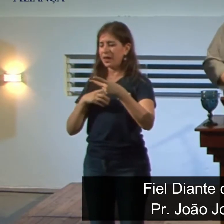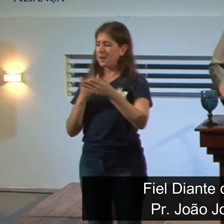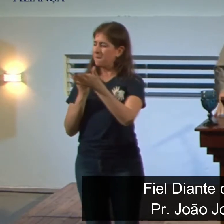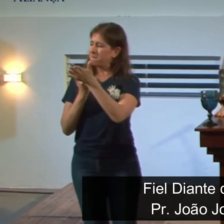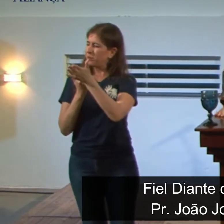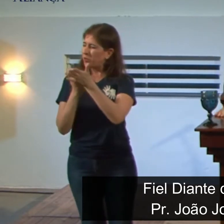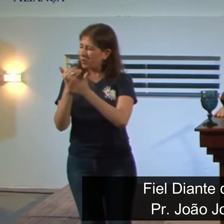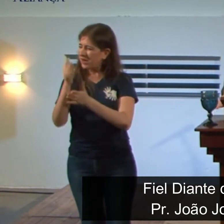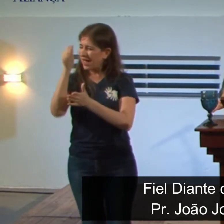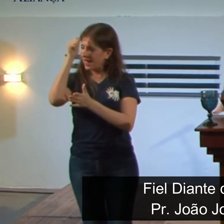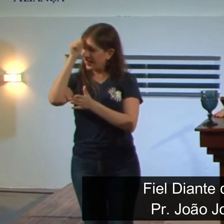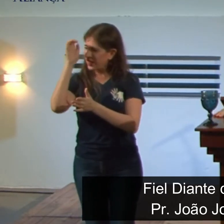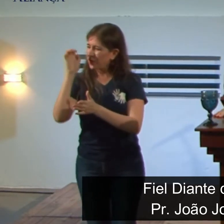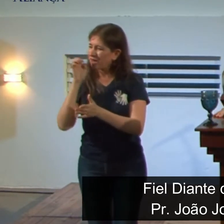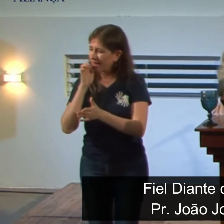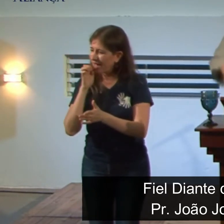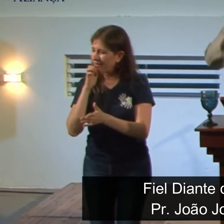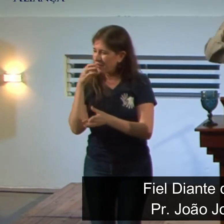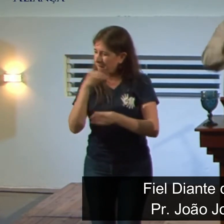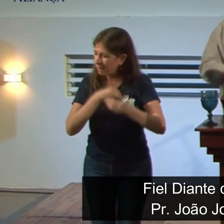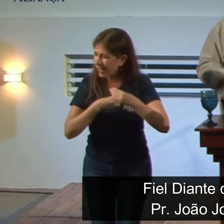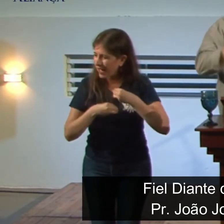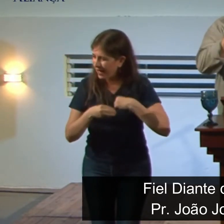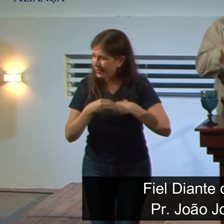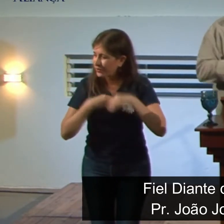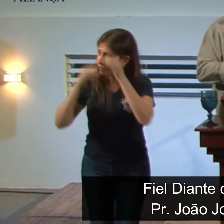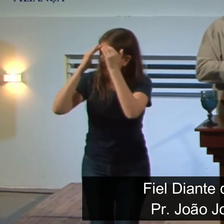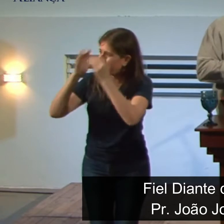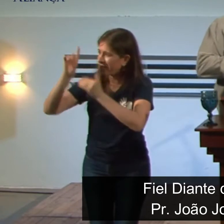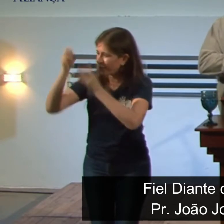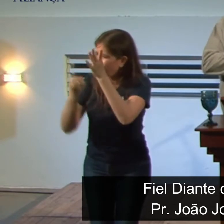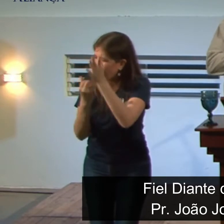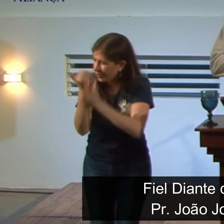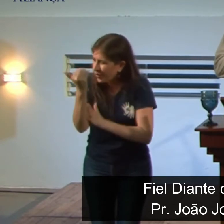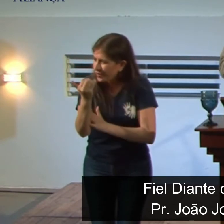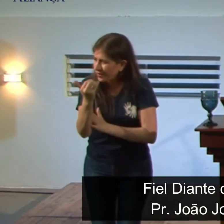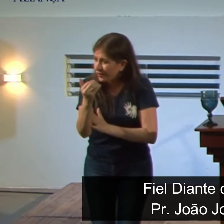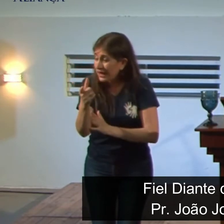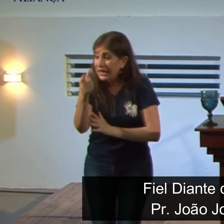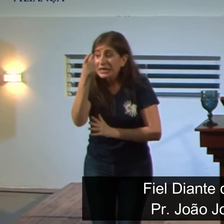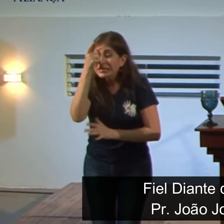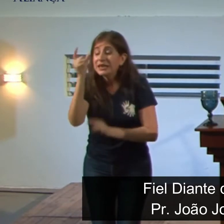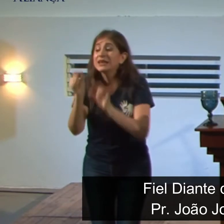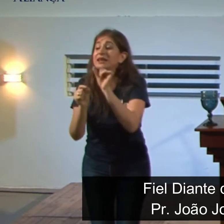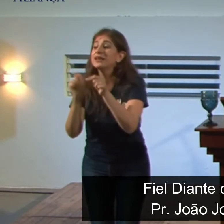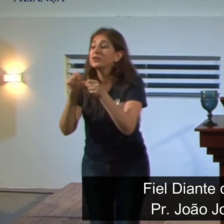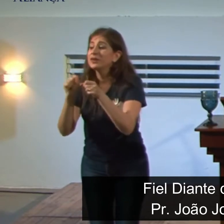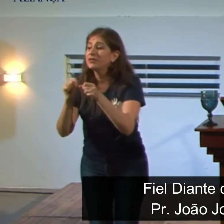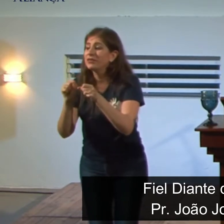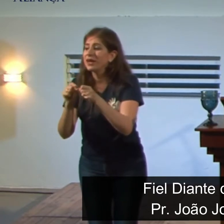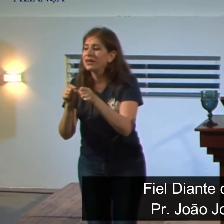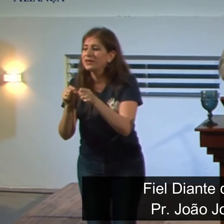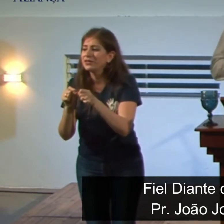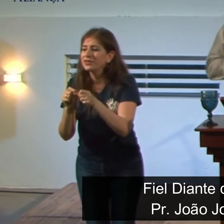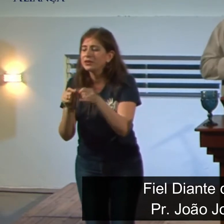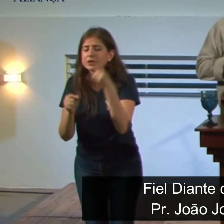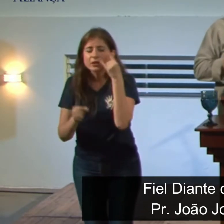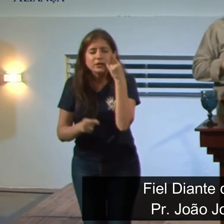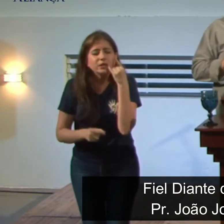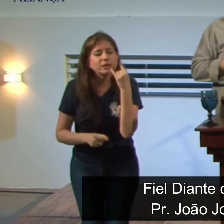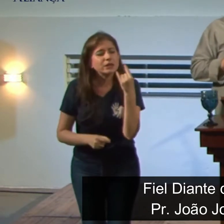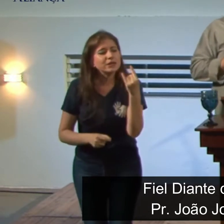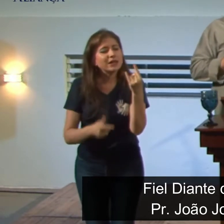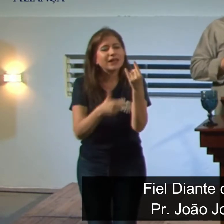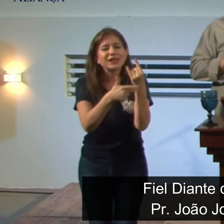príncipe deste mundo, Satanás, ele quer, primeiro, iludir os servos do Senhor com as iguarias desse